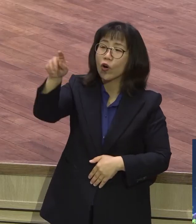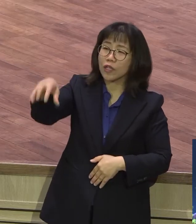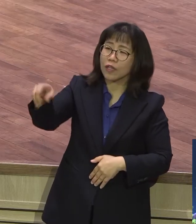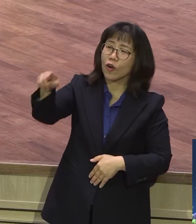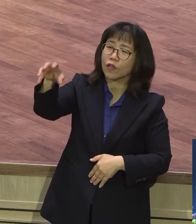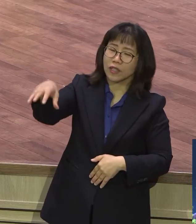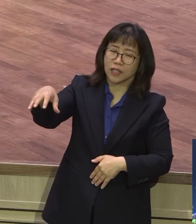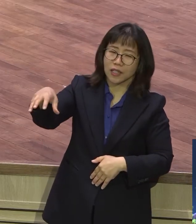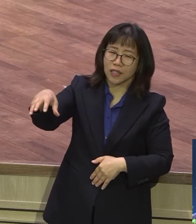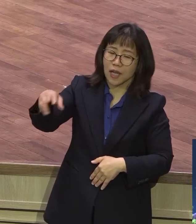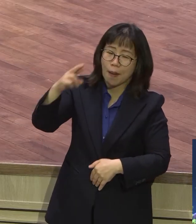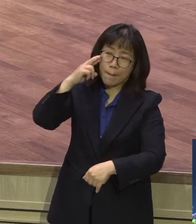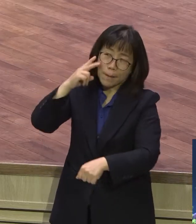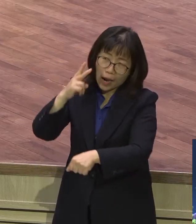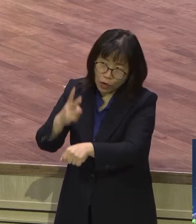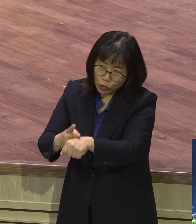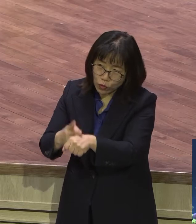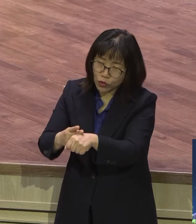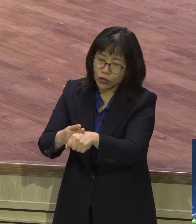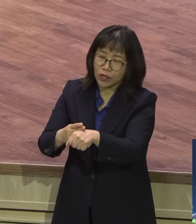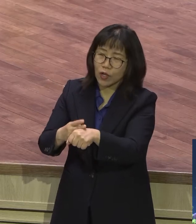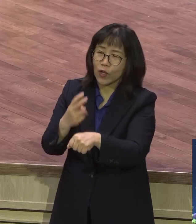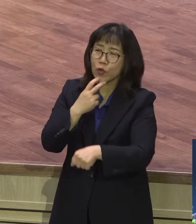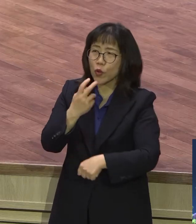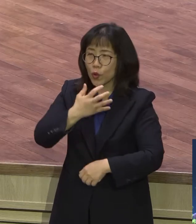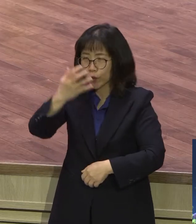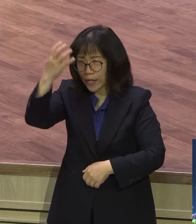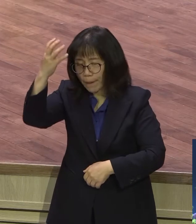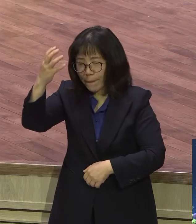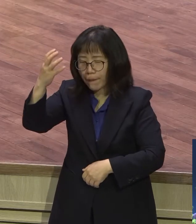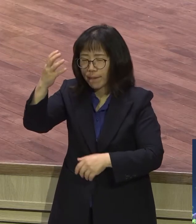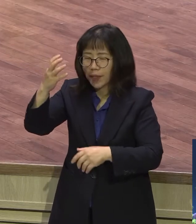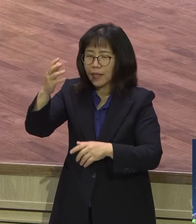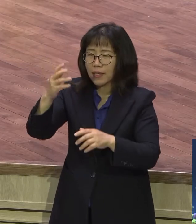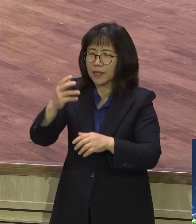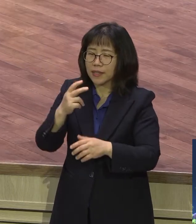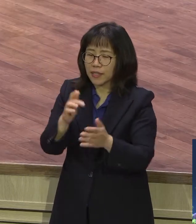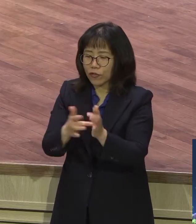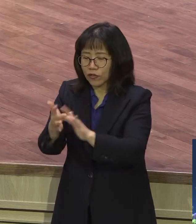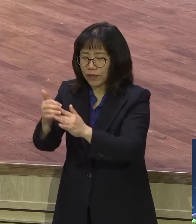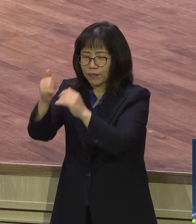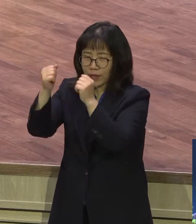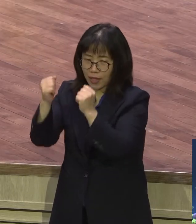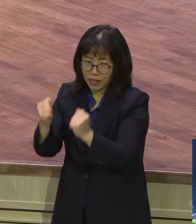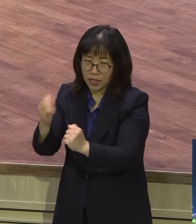있고 예수님도 계신 그 천국으로 다 수장절 천국 입성입니다